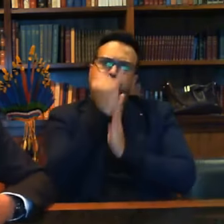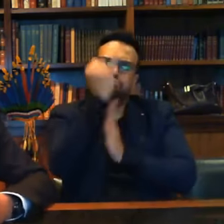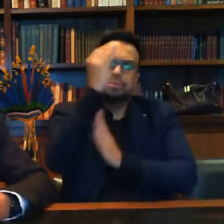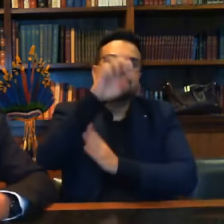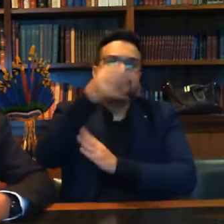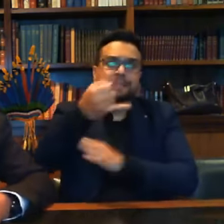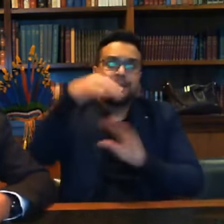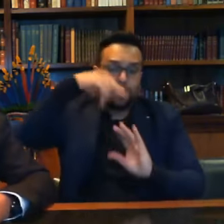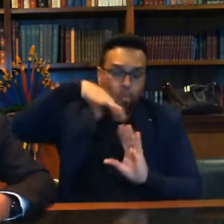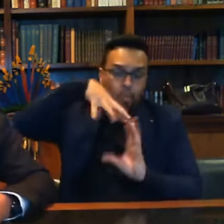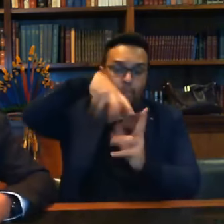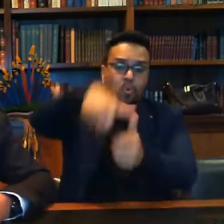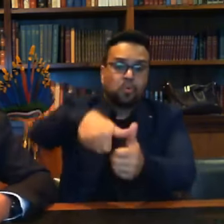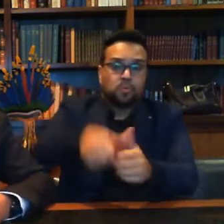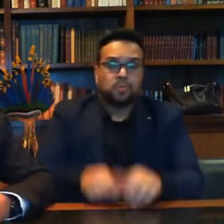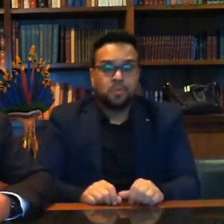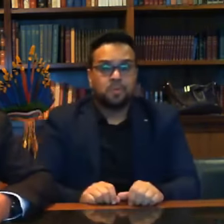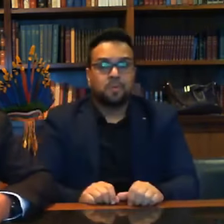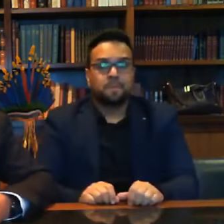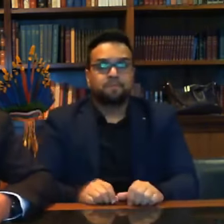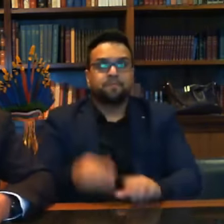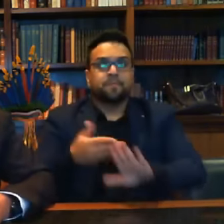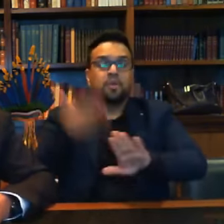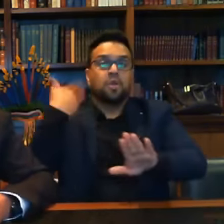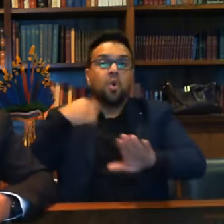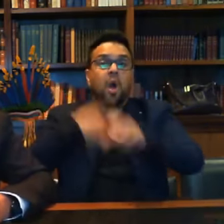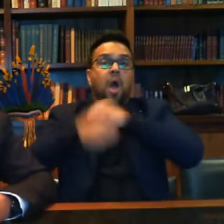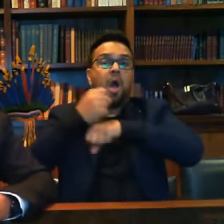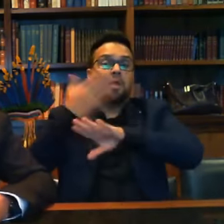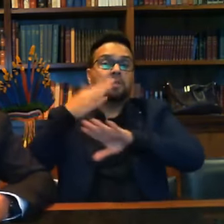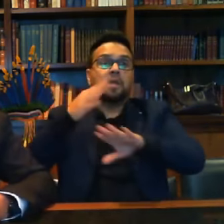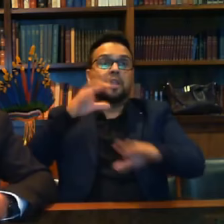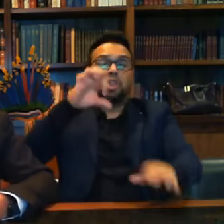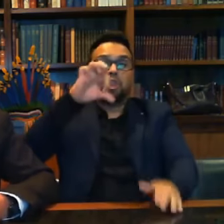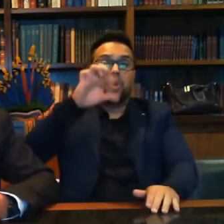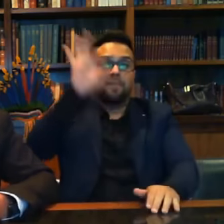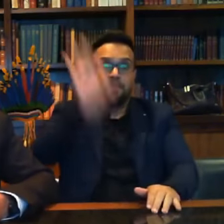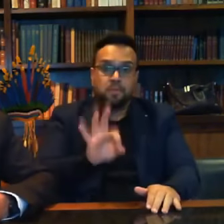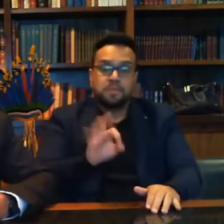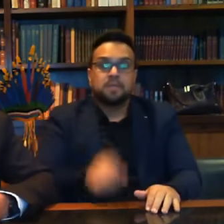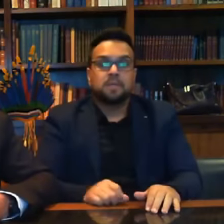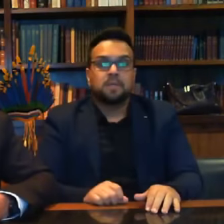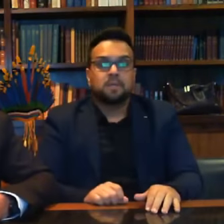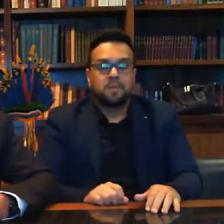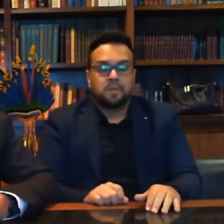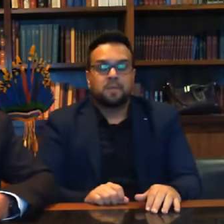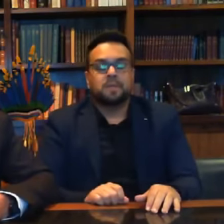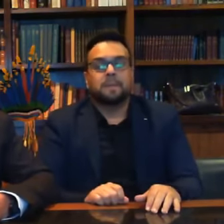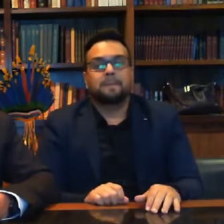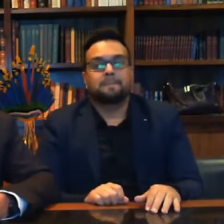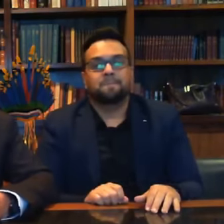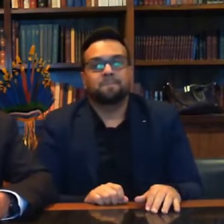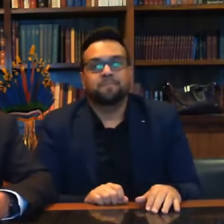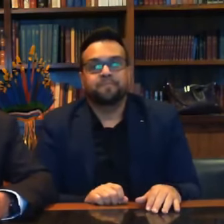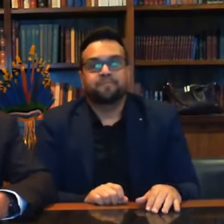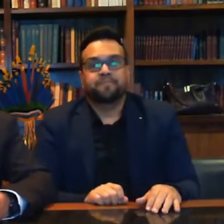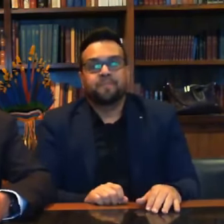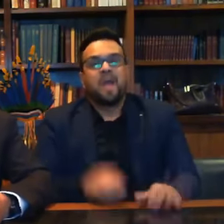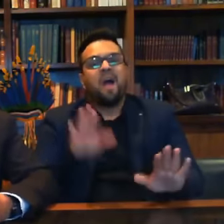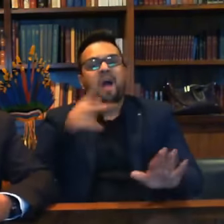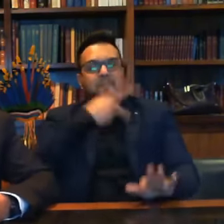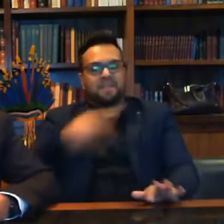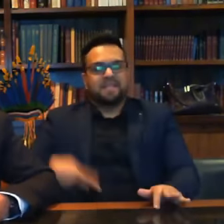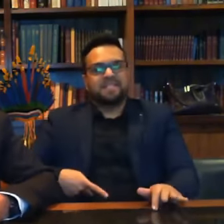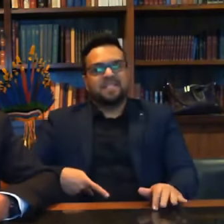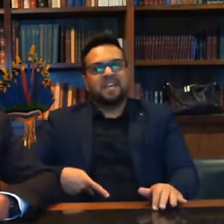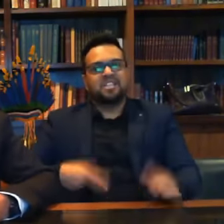todo. Os últimos dois meses estão na casa de 9%. É um número grande. Ah, o presidente é o